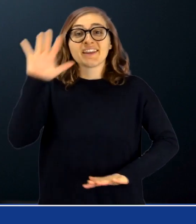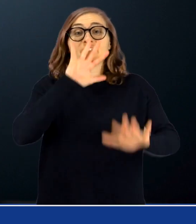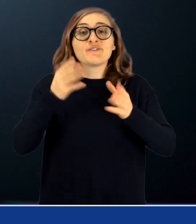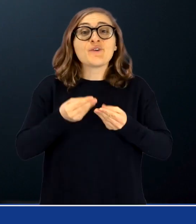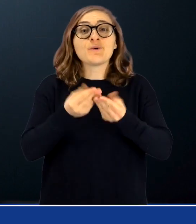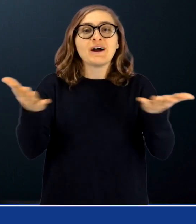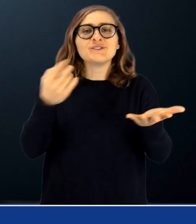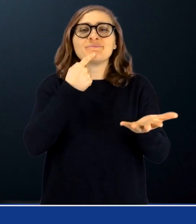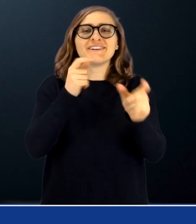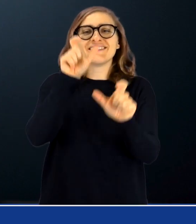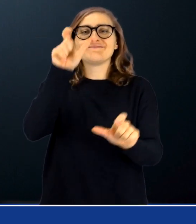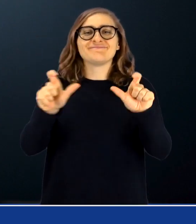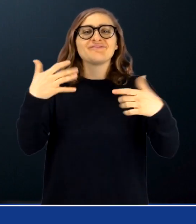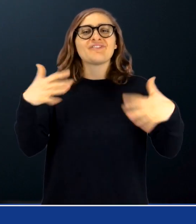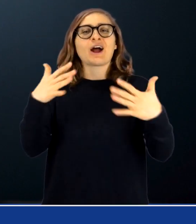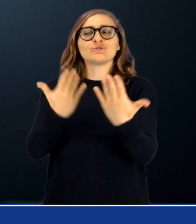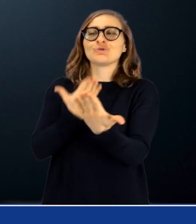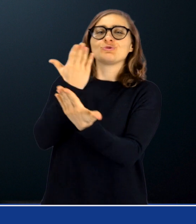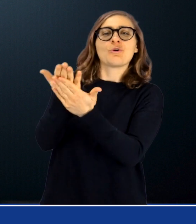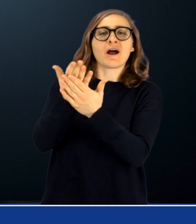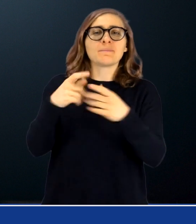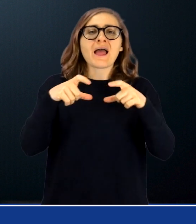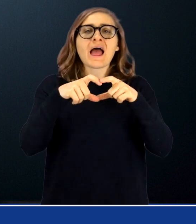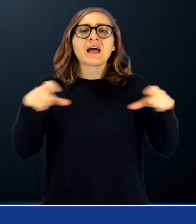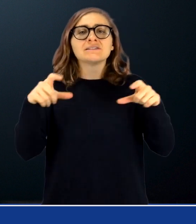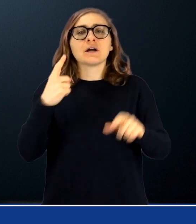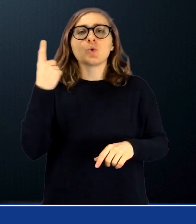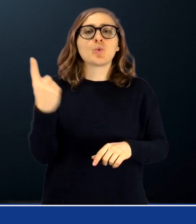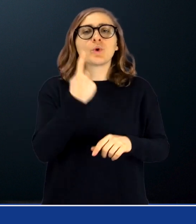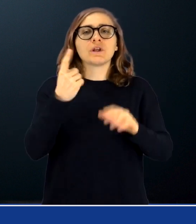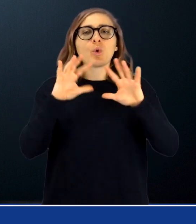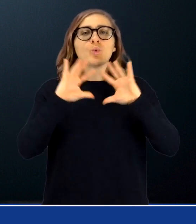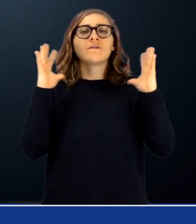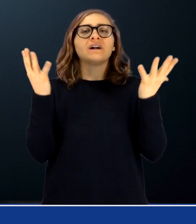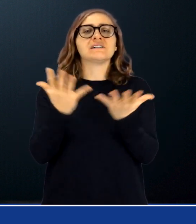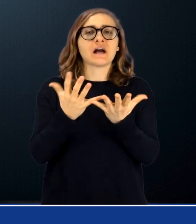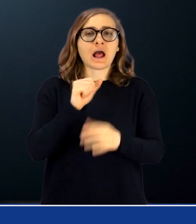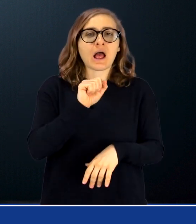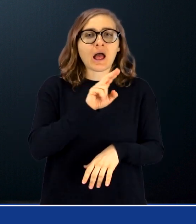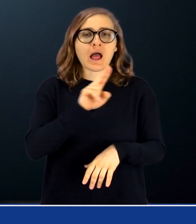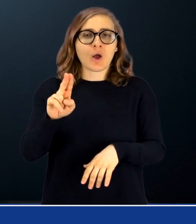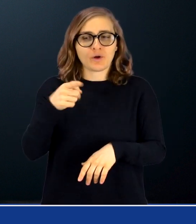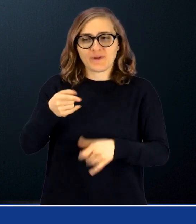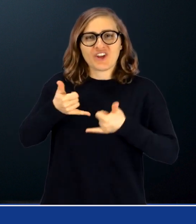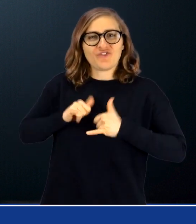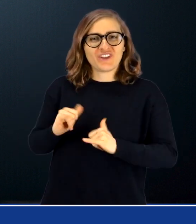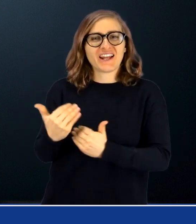Informiamo tutti coloro che hanno già presentato domanda di assegno unico e universale AUU per i figli a